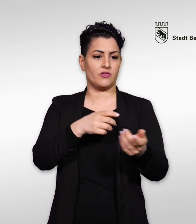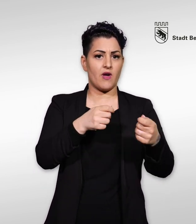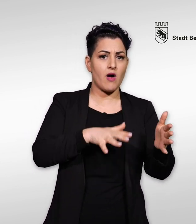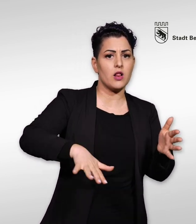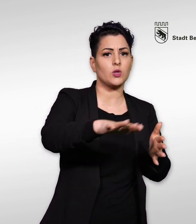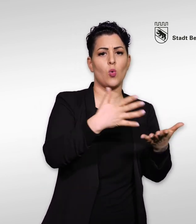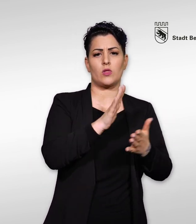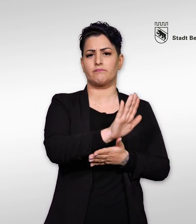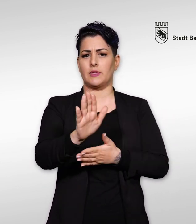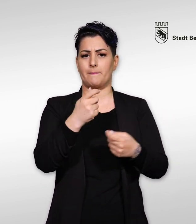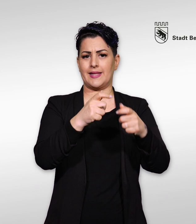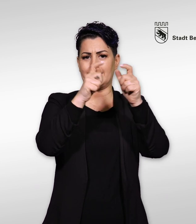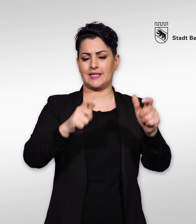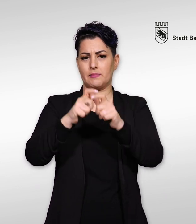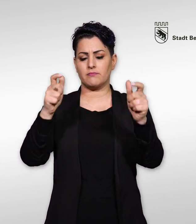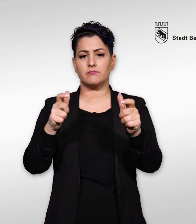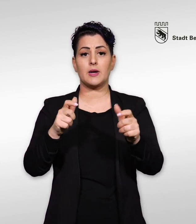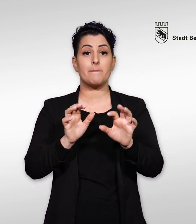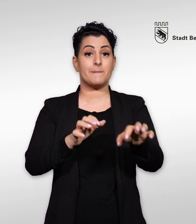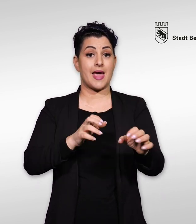oder Ihren Betrieben Bernmobil und EWB.